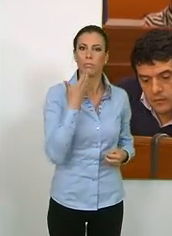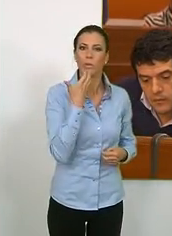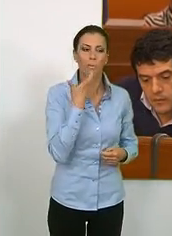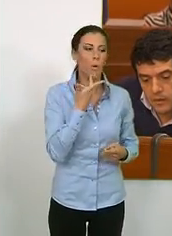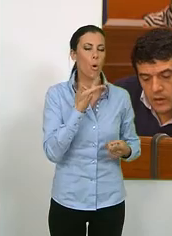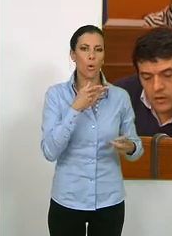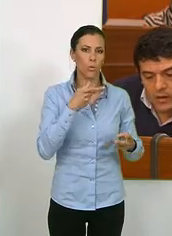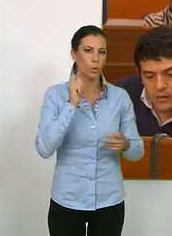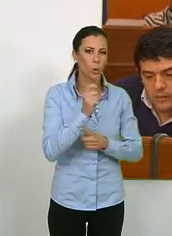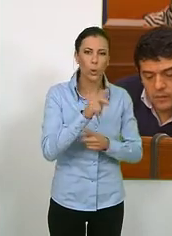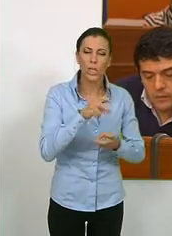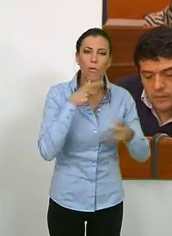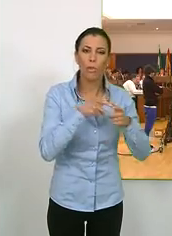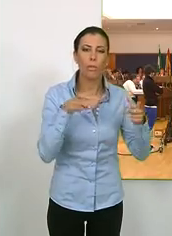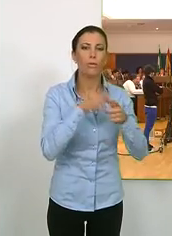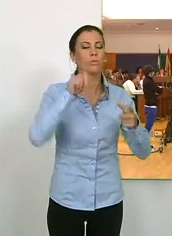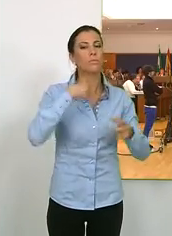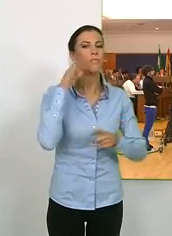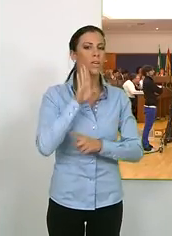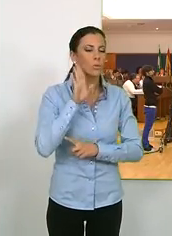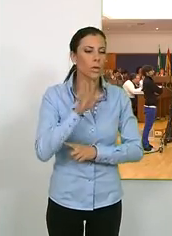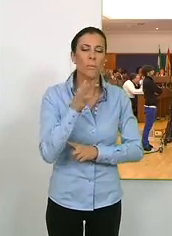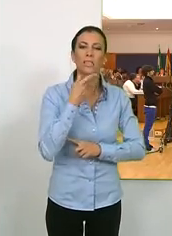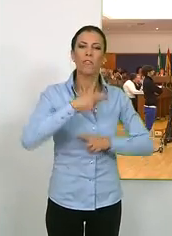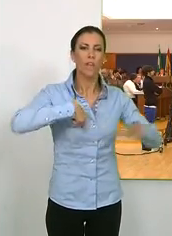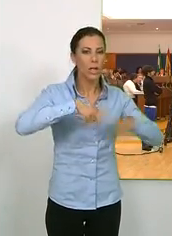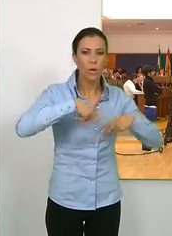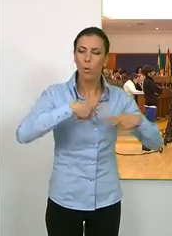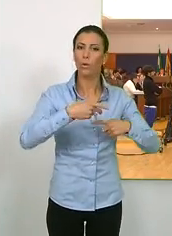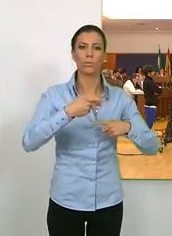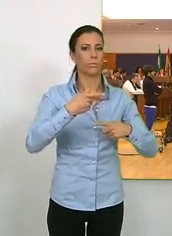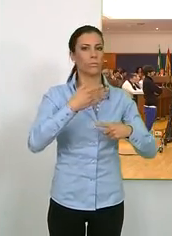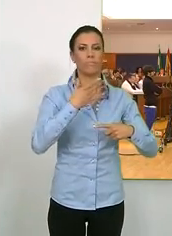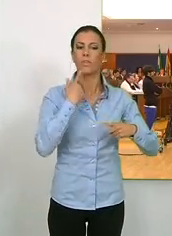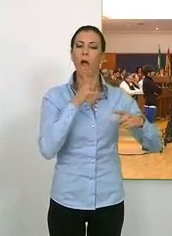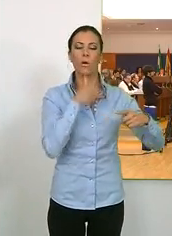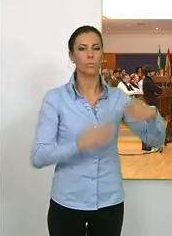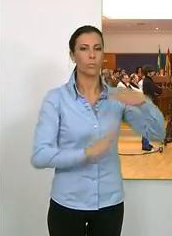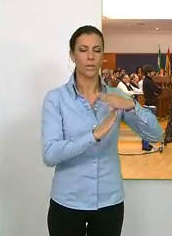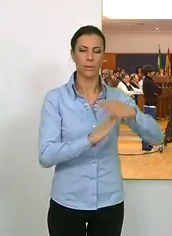la contribución, la basura o el tributo de vehículos, se producirá una congelación.